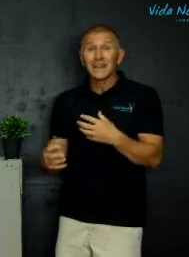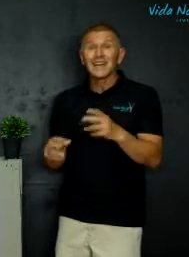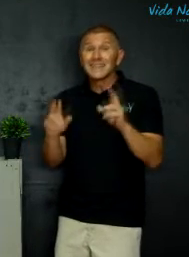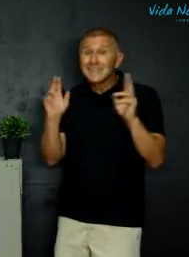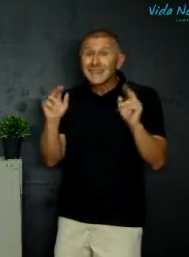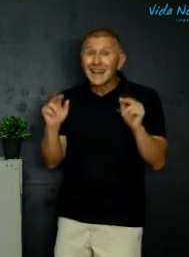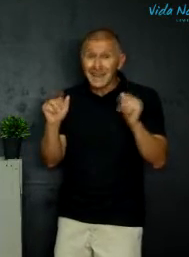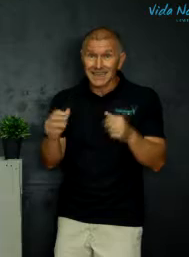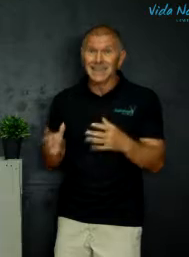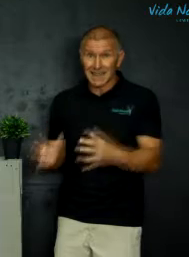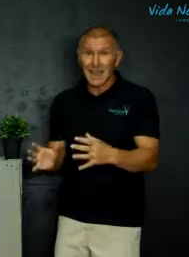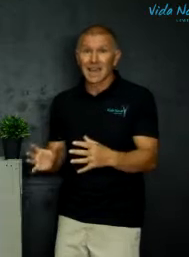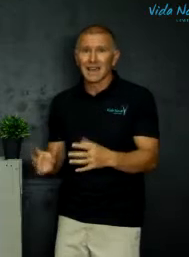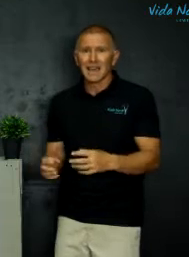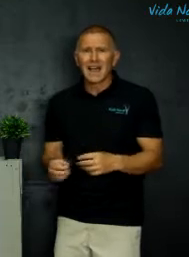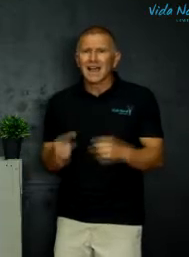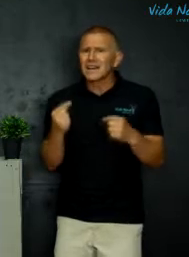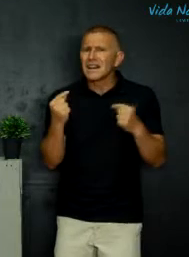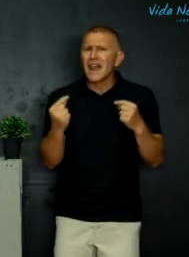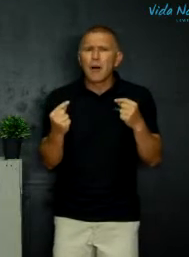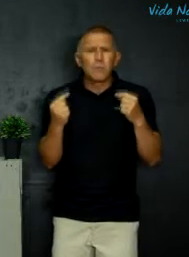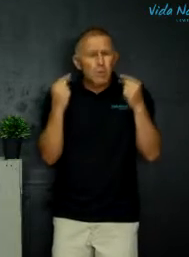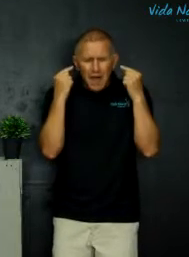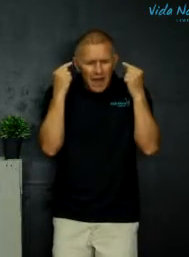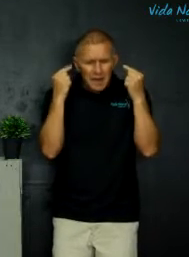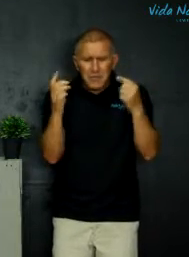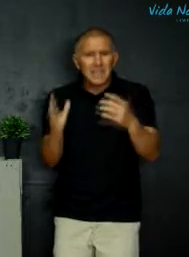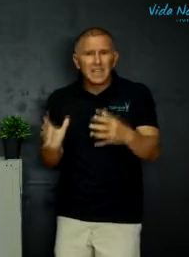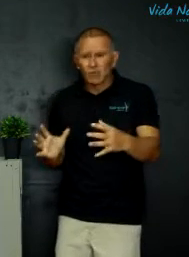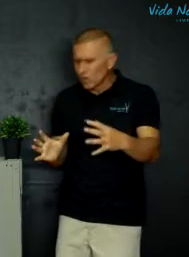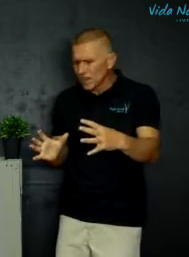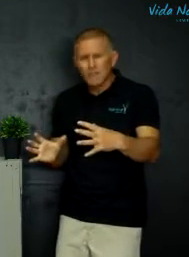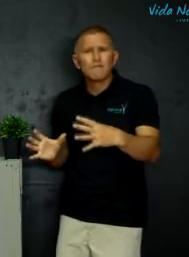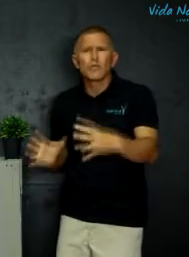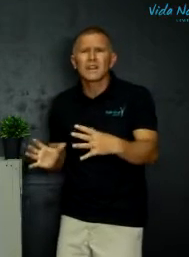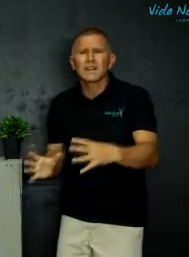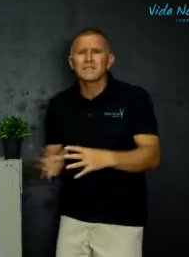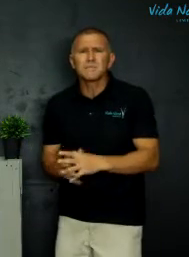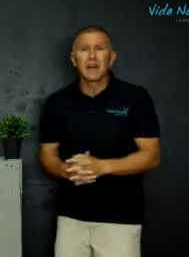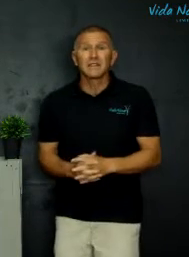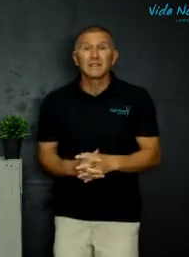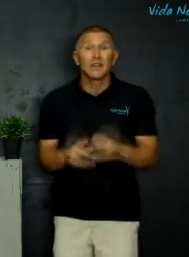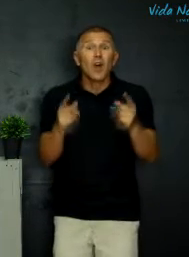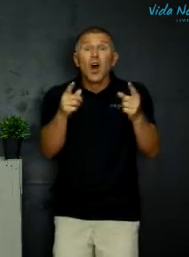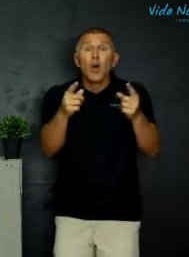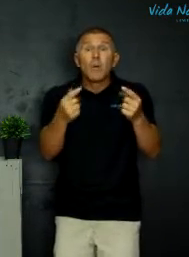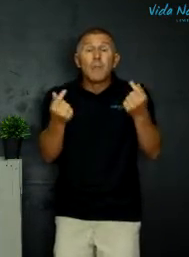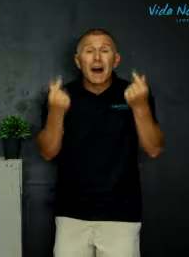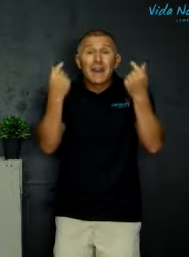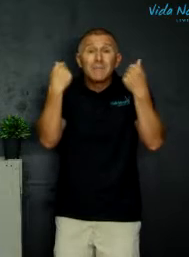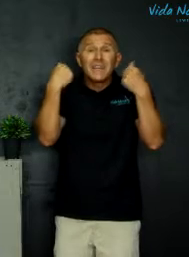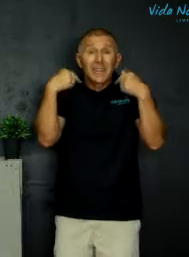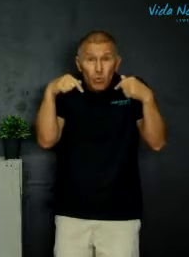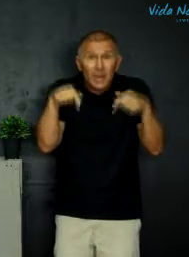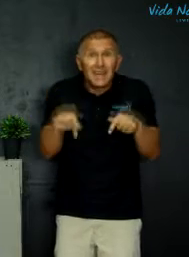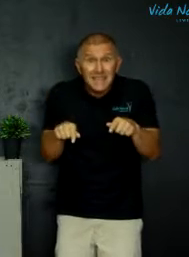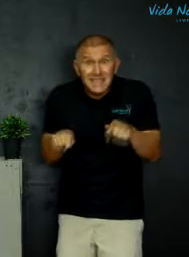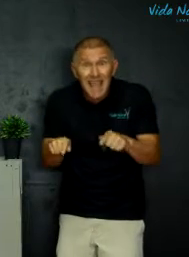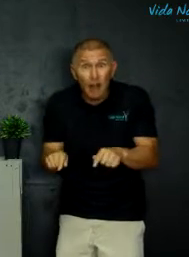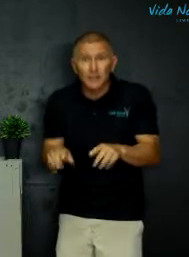train, nee, hy gaan hulle help om op een ander manier oor hier die wonderlijke spel te dink, om op een ander manier oor hulle self